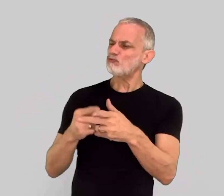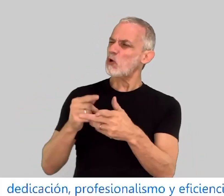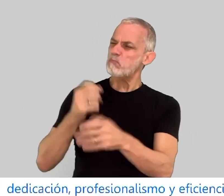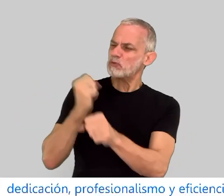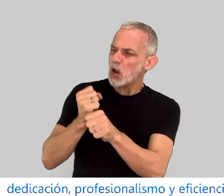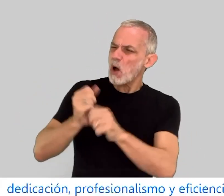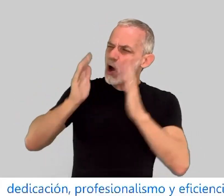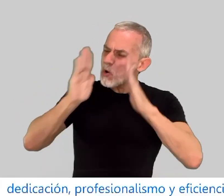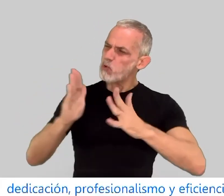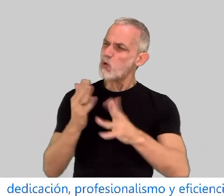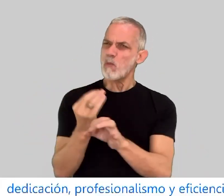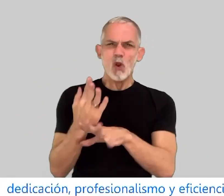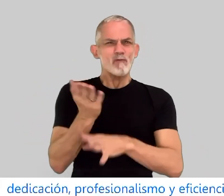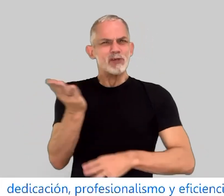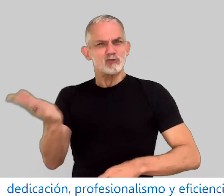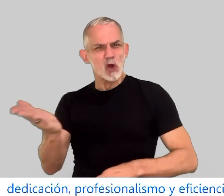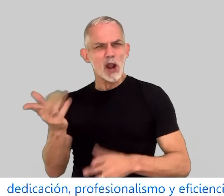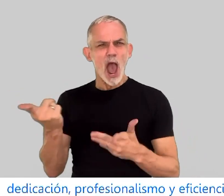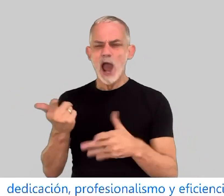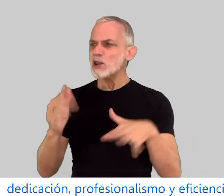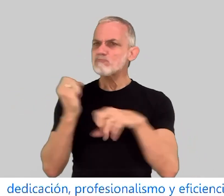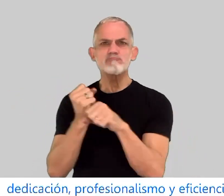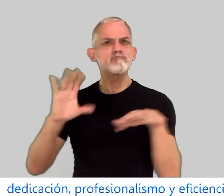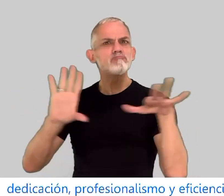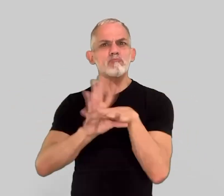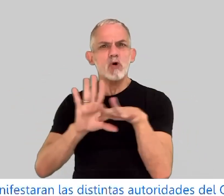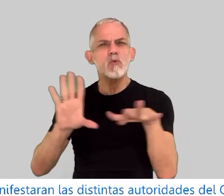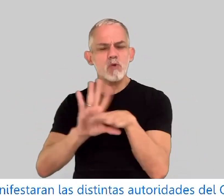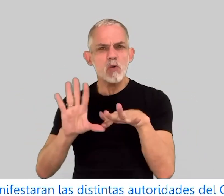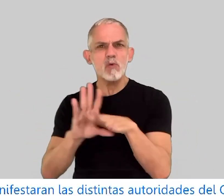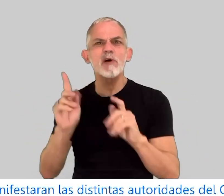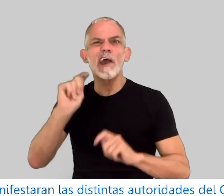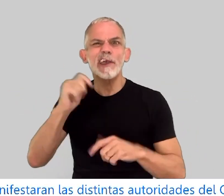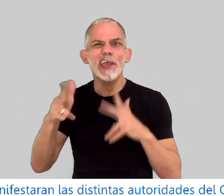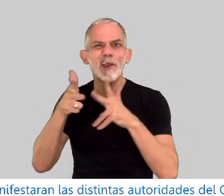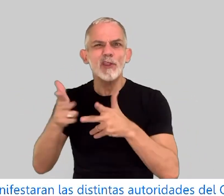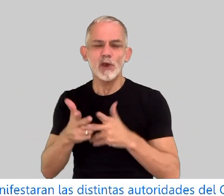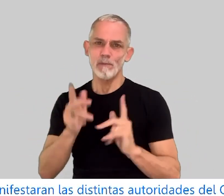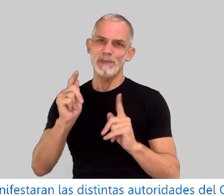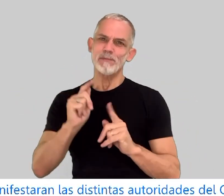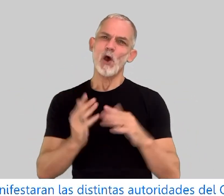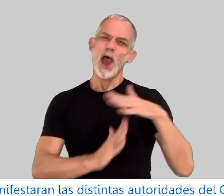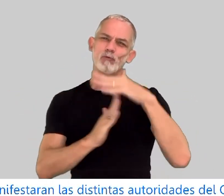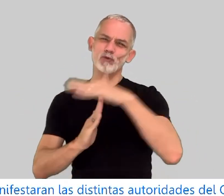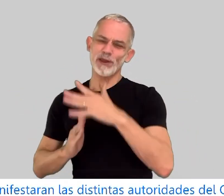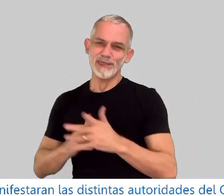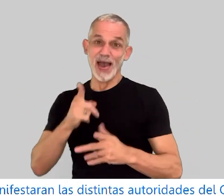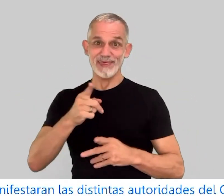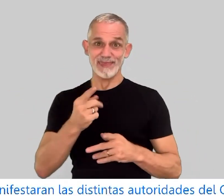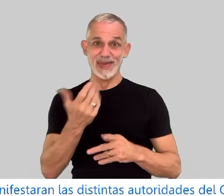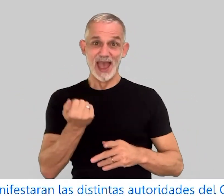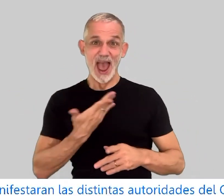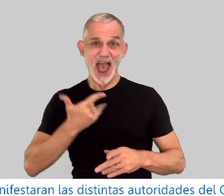dedicación, profesionalismo y eficiencia que manifestaran las distintas autoridades del organismo